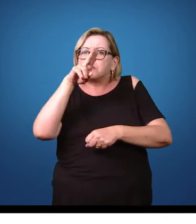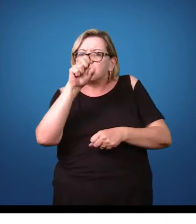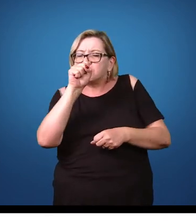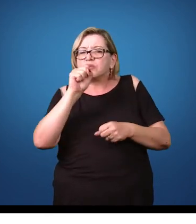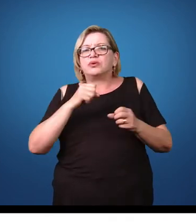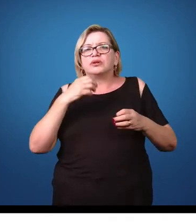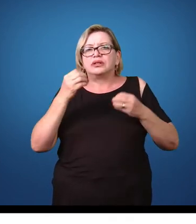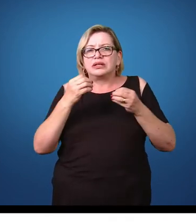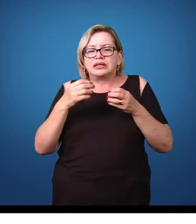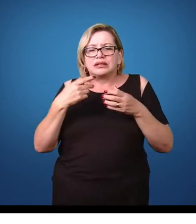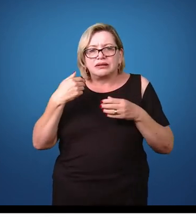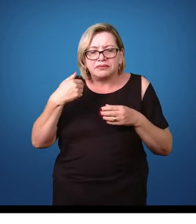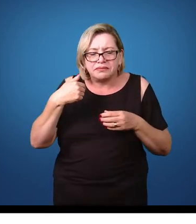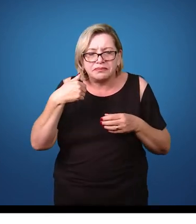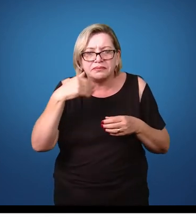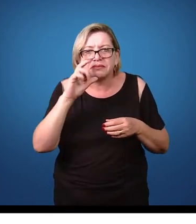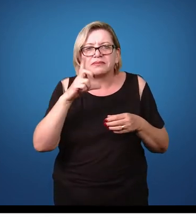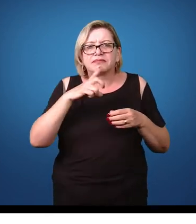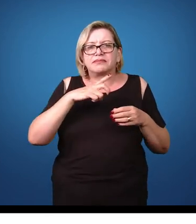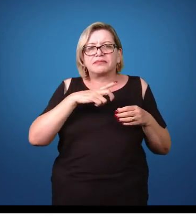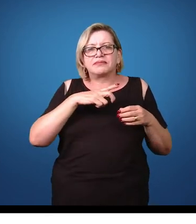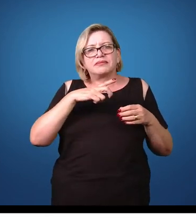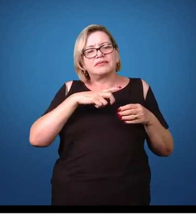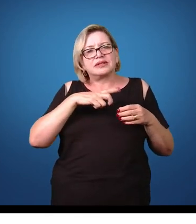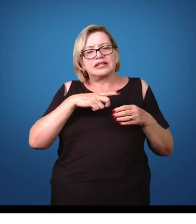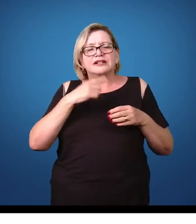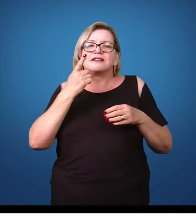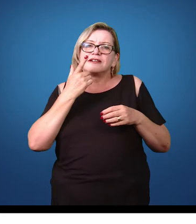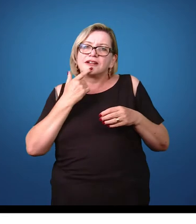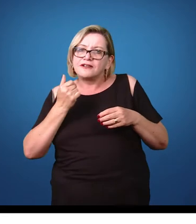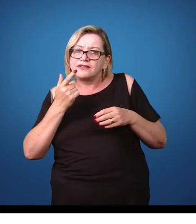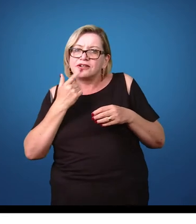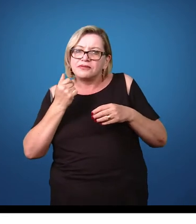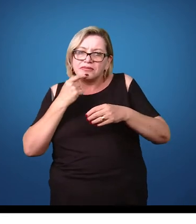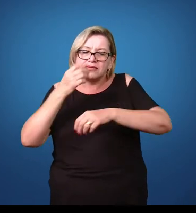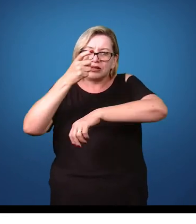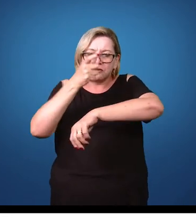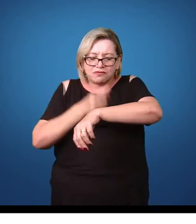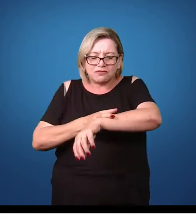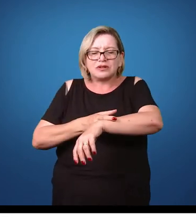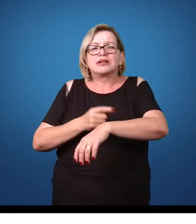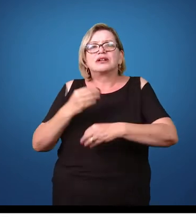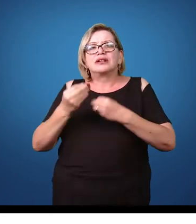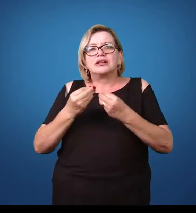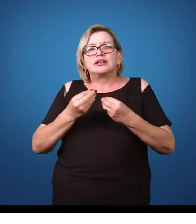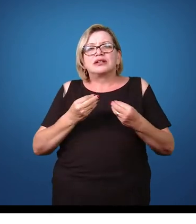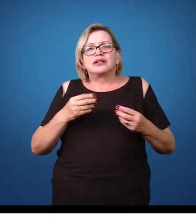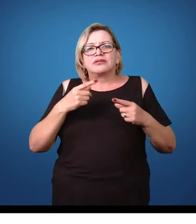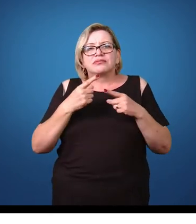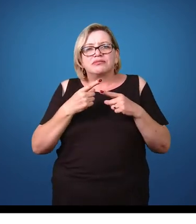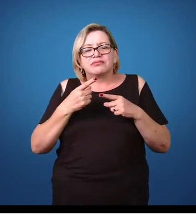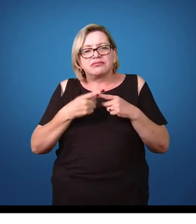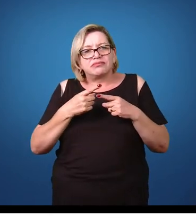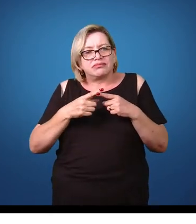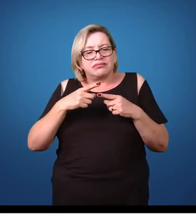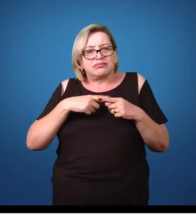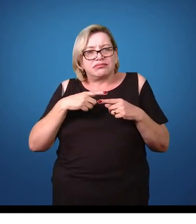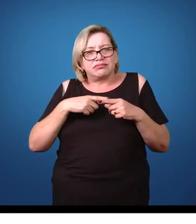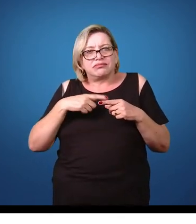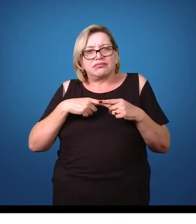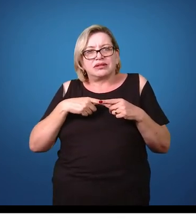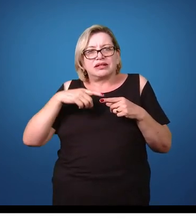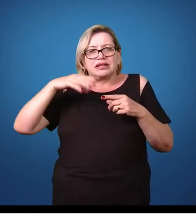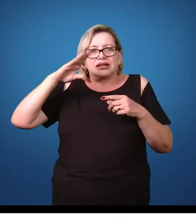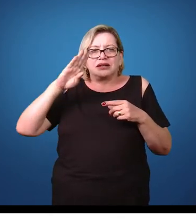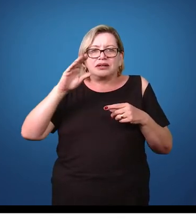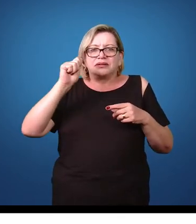aumento da vermelhidão do local, isso tudo por conta desse